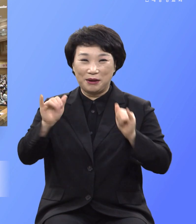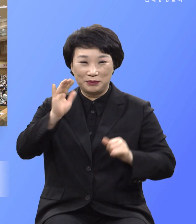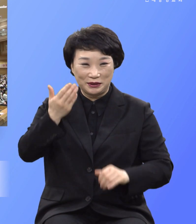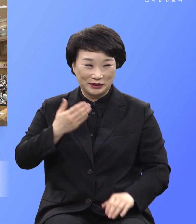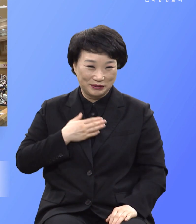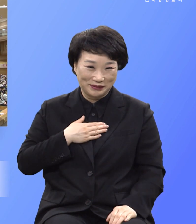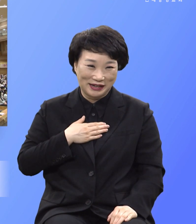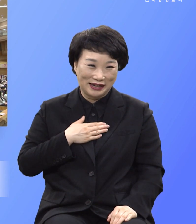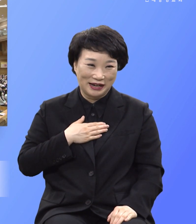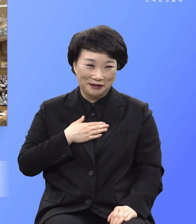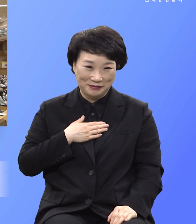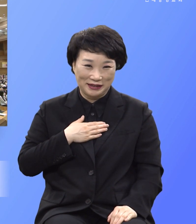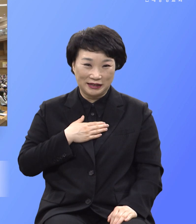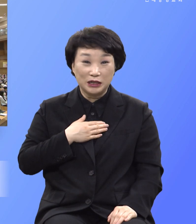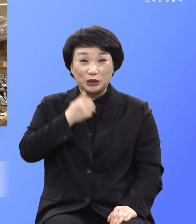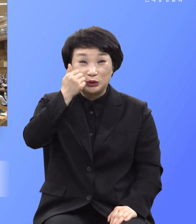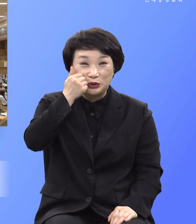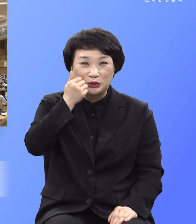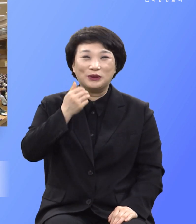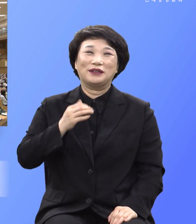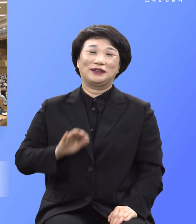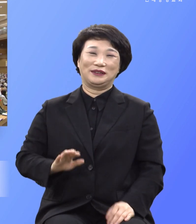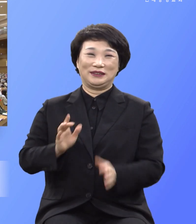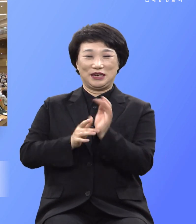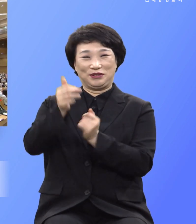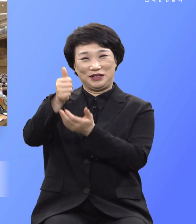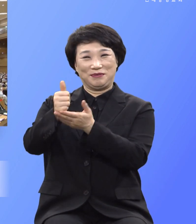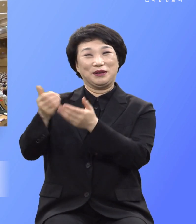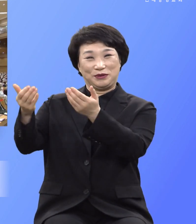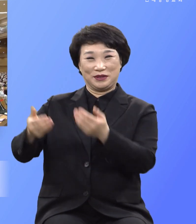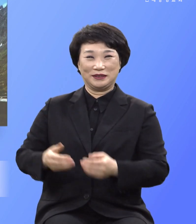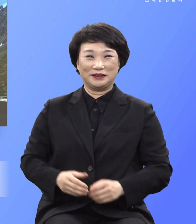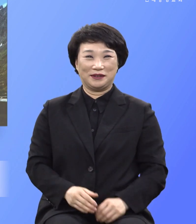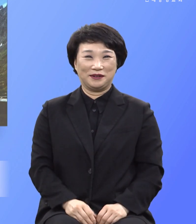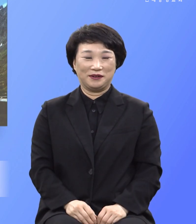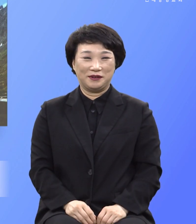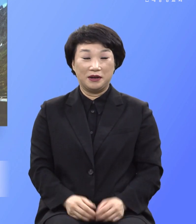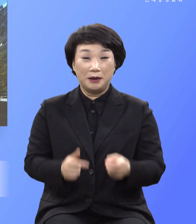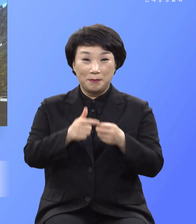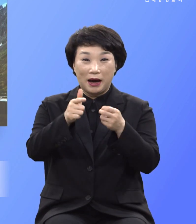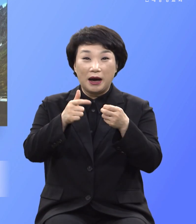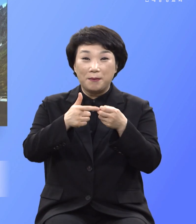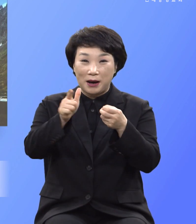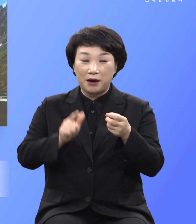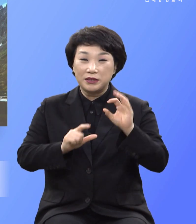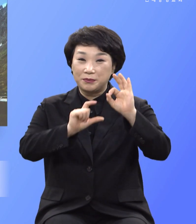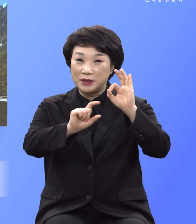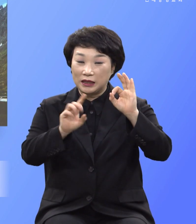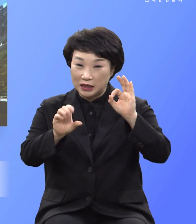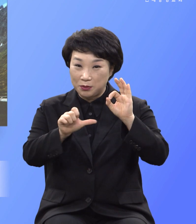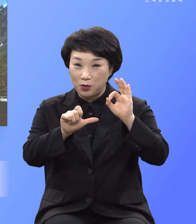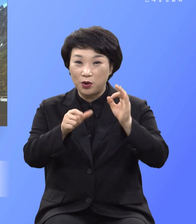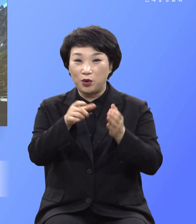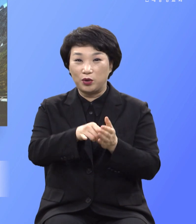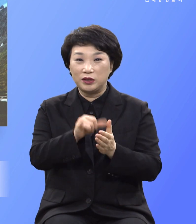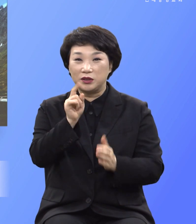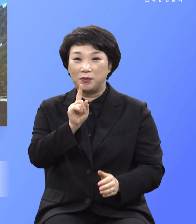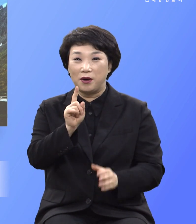누가 예수께서 마가복음 10장 45절에도 인자에